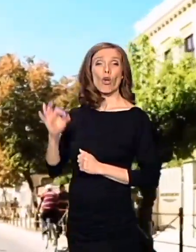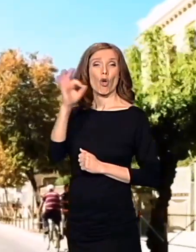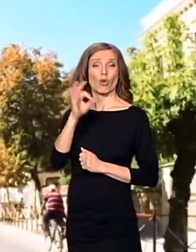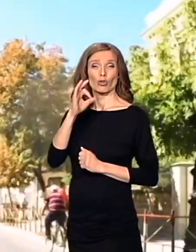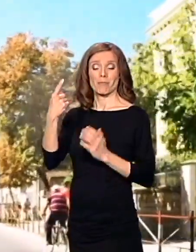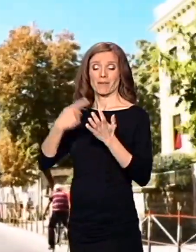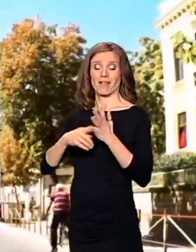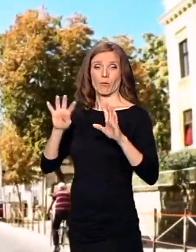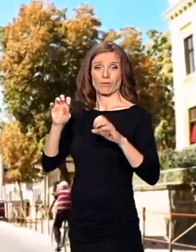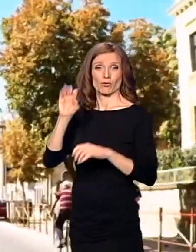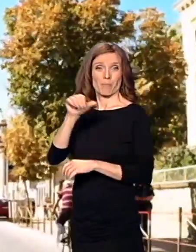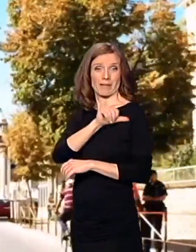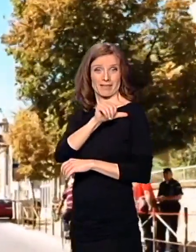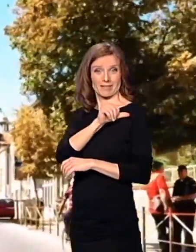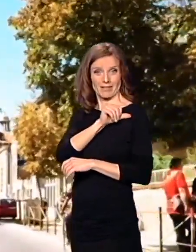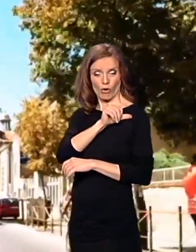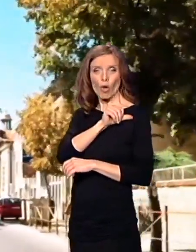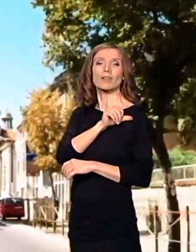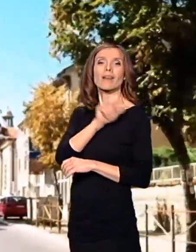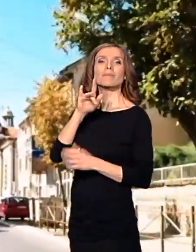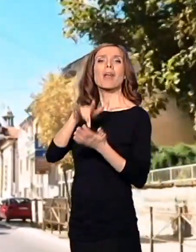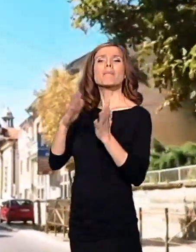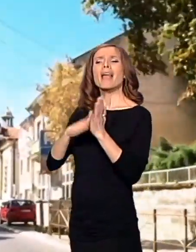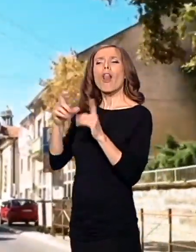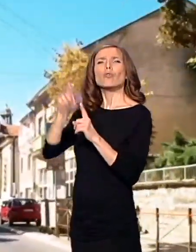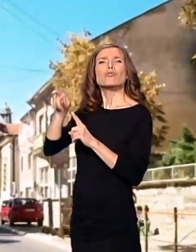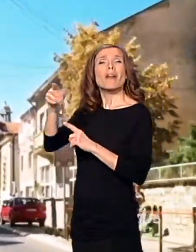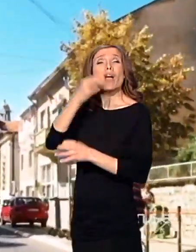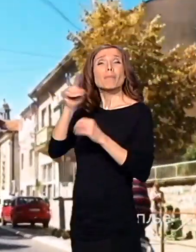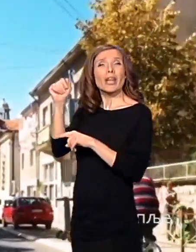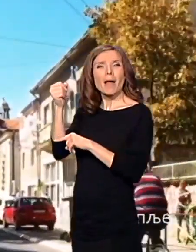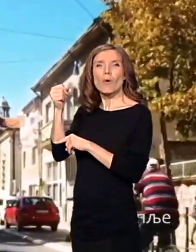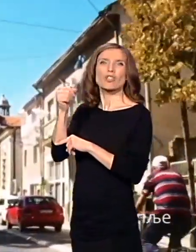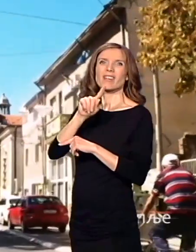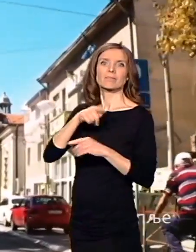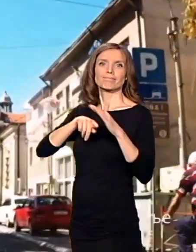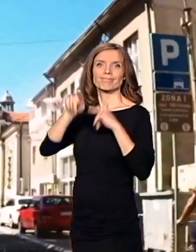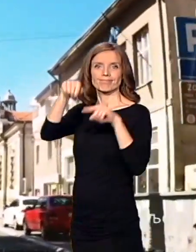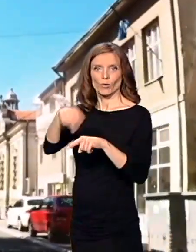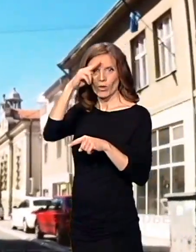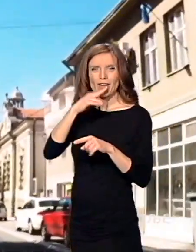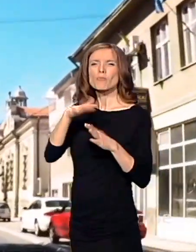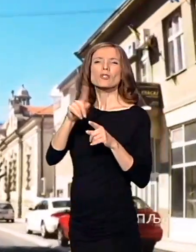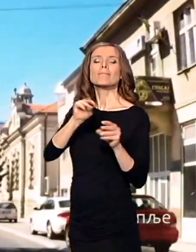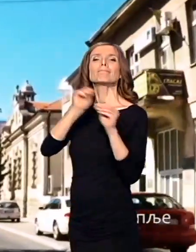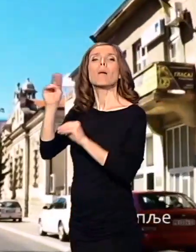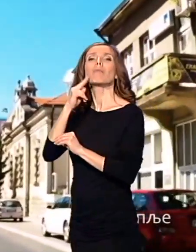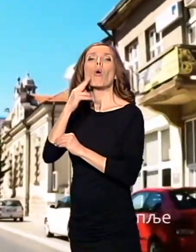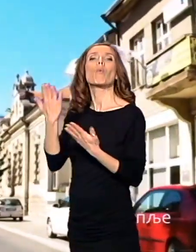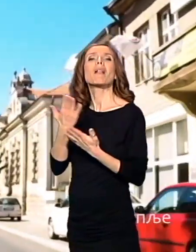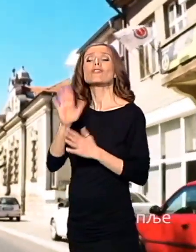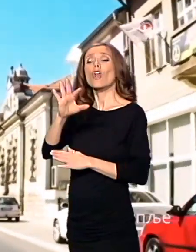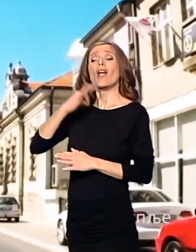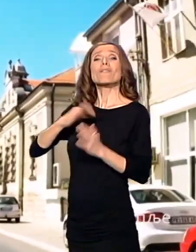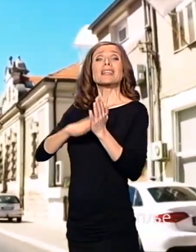Oktobra 1915. u Niš sa porodicom stiže i Mihajlo Dušmanić, a zatim odlazi u Prokuplje, u kome je njegov sin Marko imao